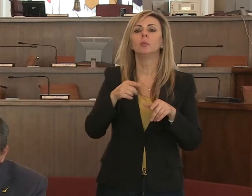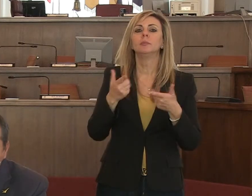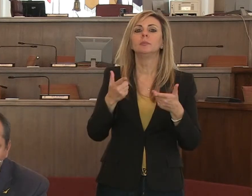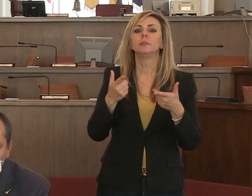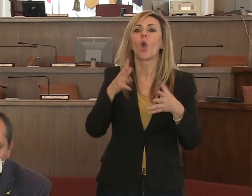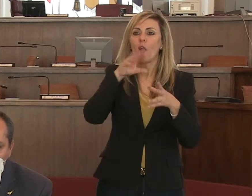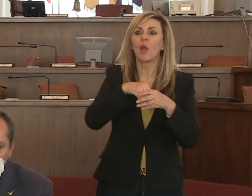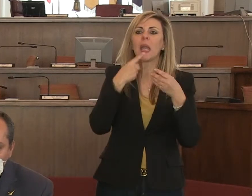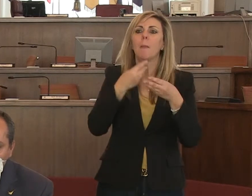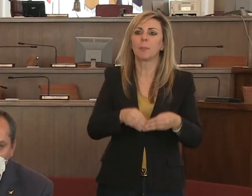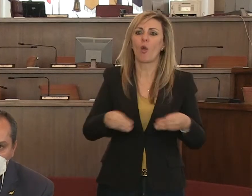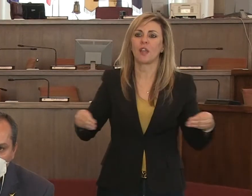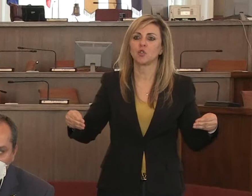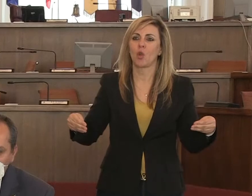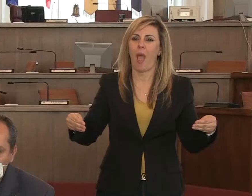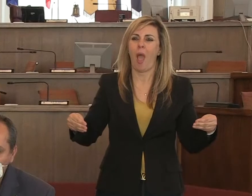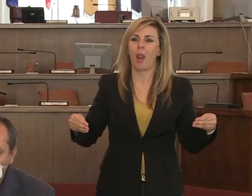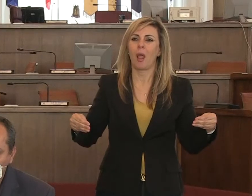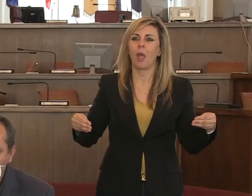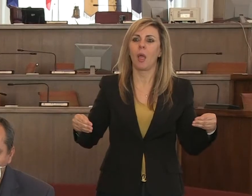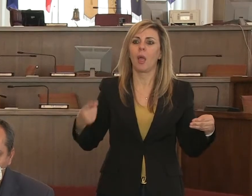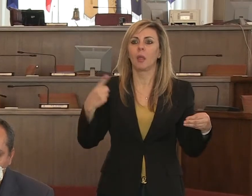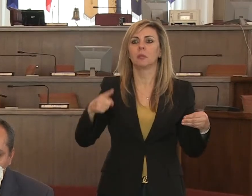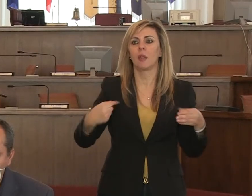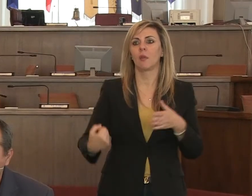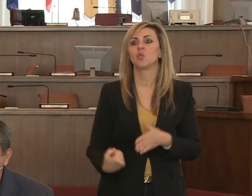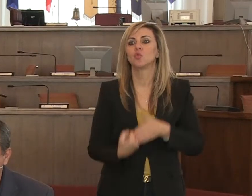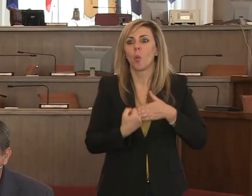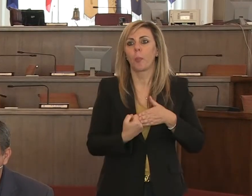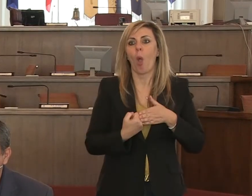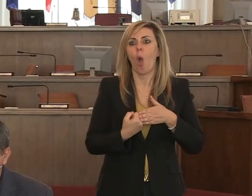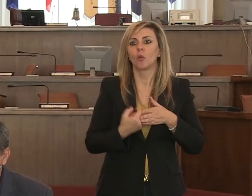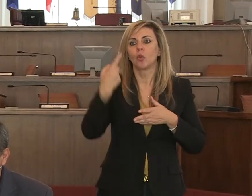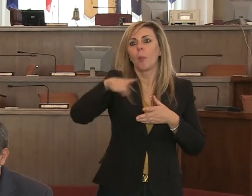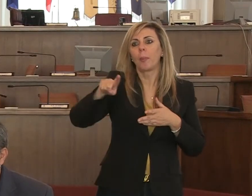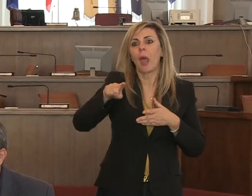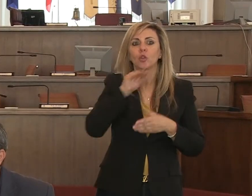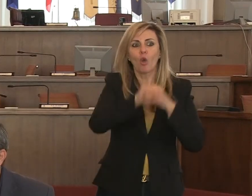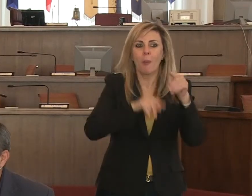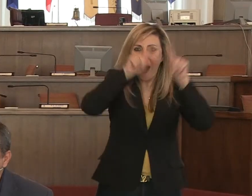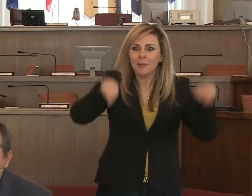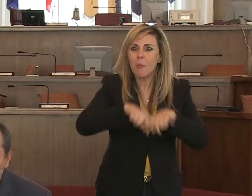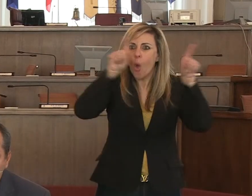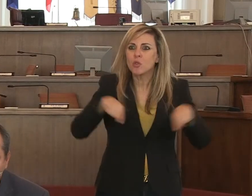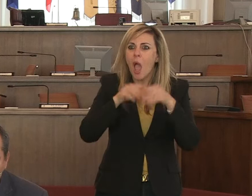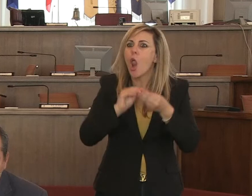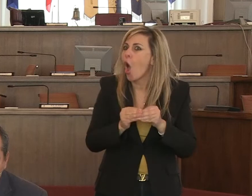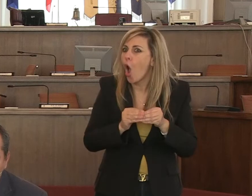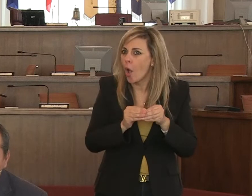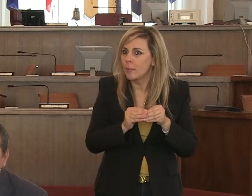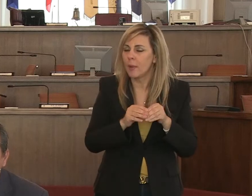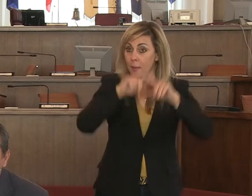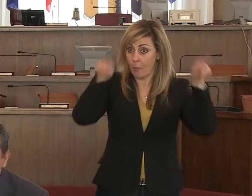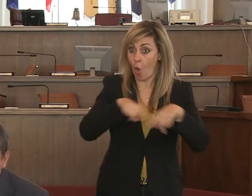professionali che dovranno poi dopo essere a supporto per poter presentare queste domande queste domande hanno una copertura